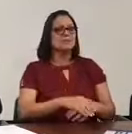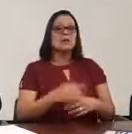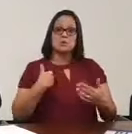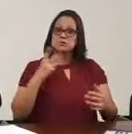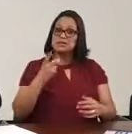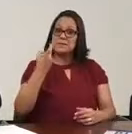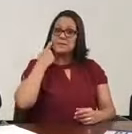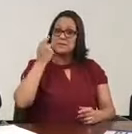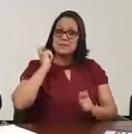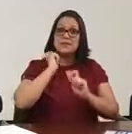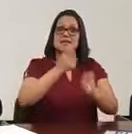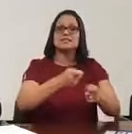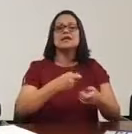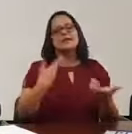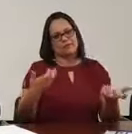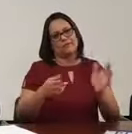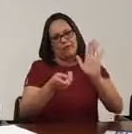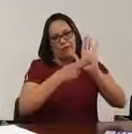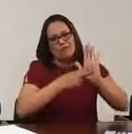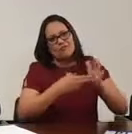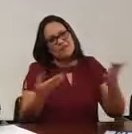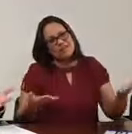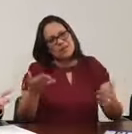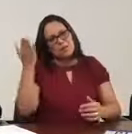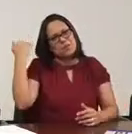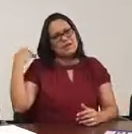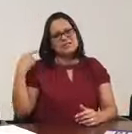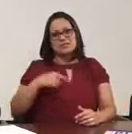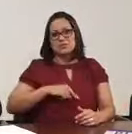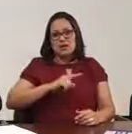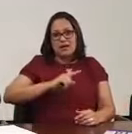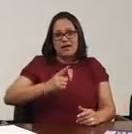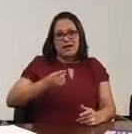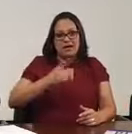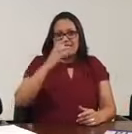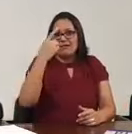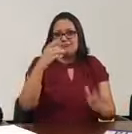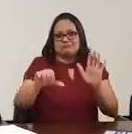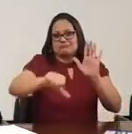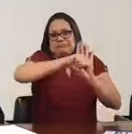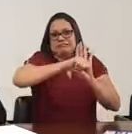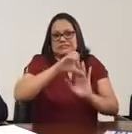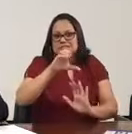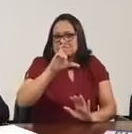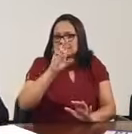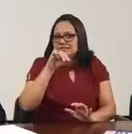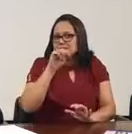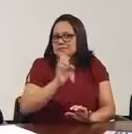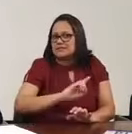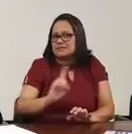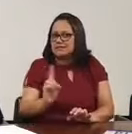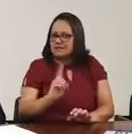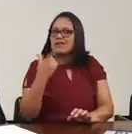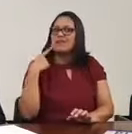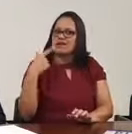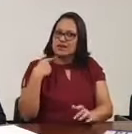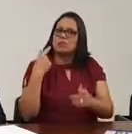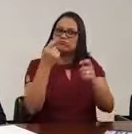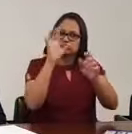lá, tirava palmito do mato, eu posso confessar agora, naquele tempo não era crime. Inclusive eu tive essa semana, que eu espero botar um pequeno vídeo,